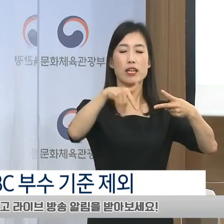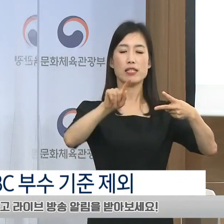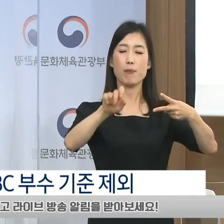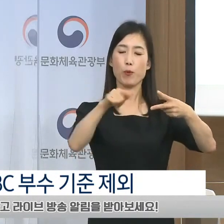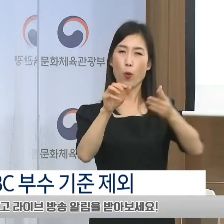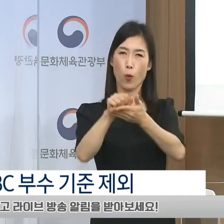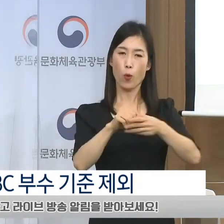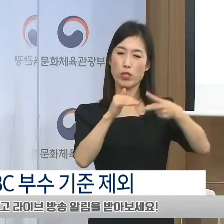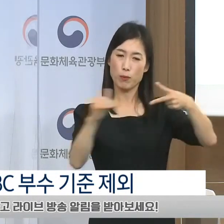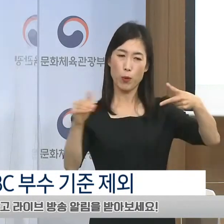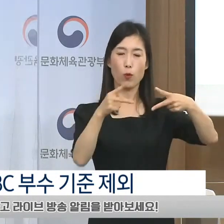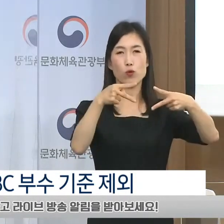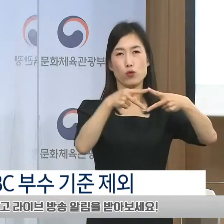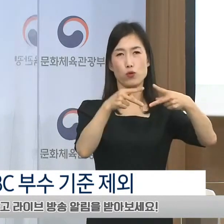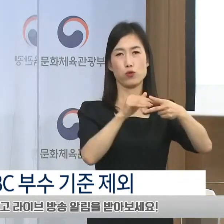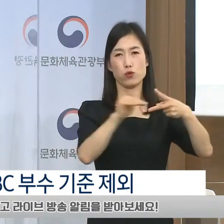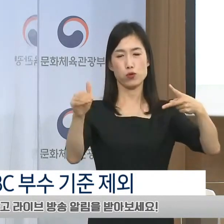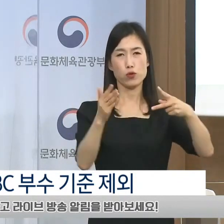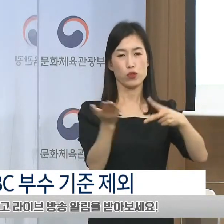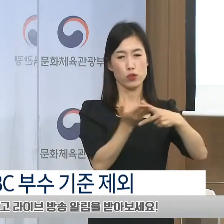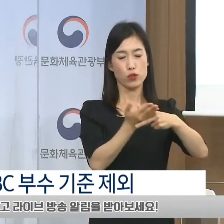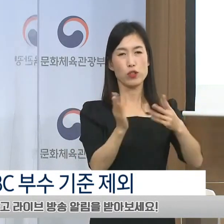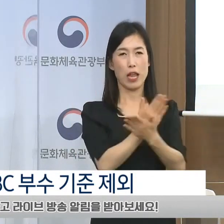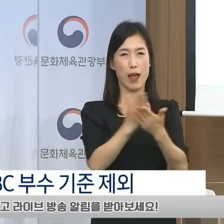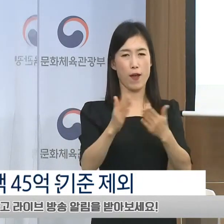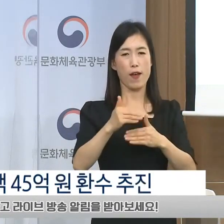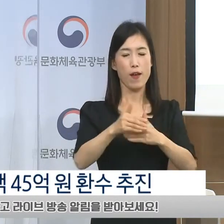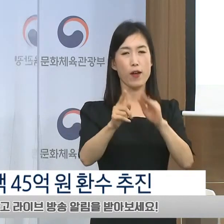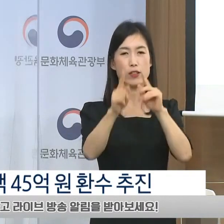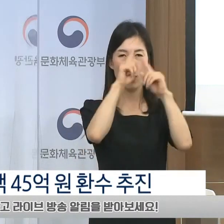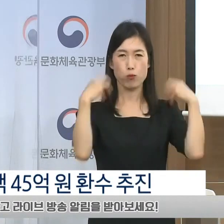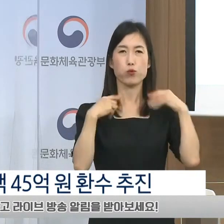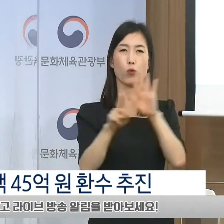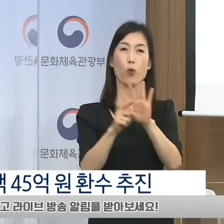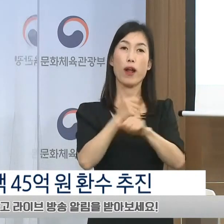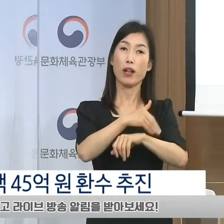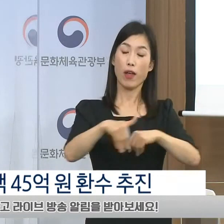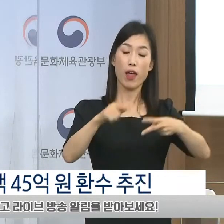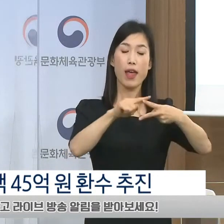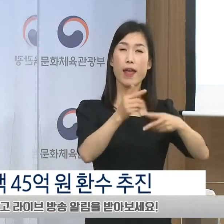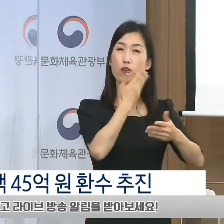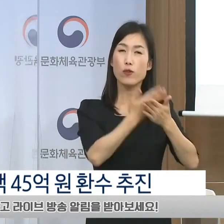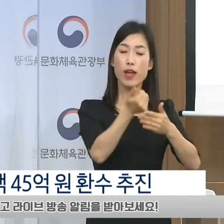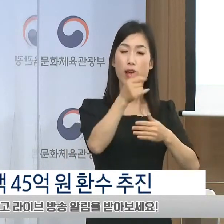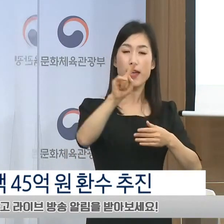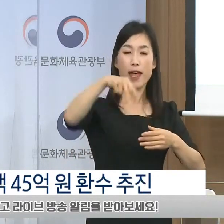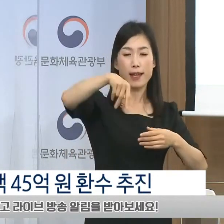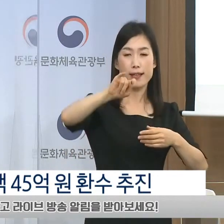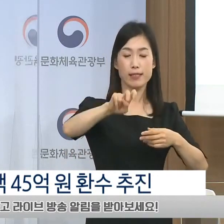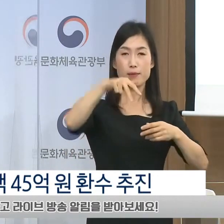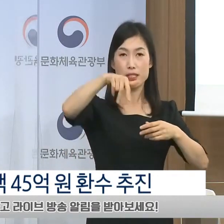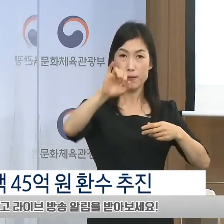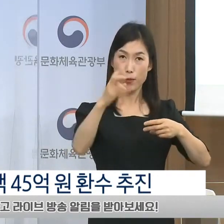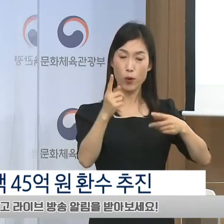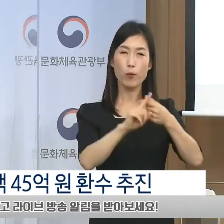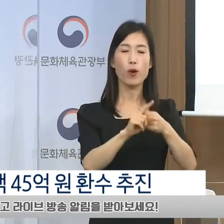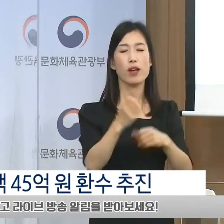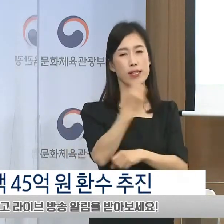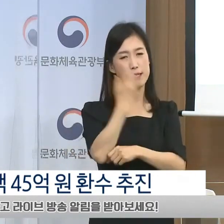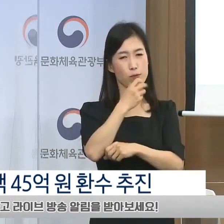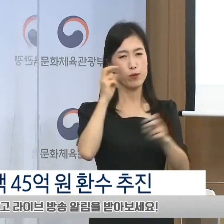매체 정보 광고를 집행해 나갈 계획입니다. 핵심 지표로는 신문사 대상 조사인 부수를